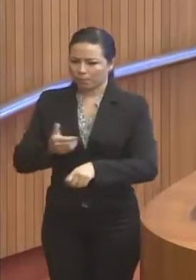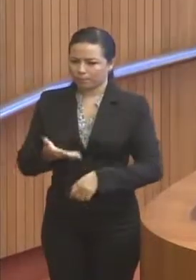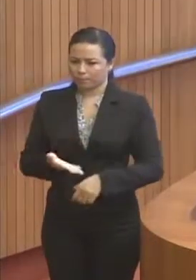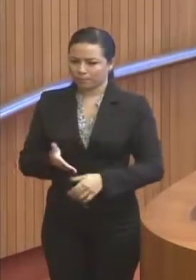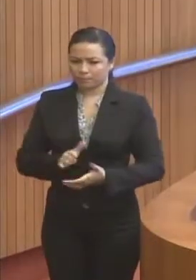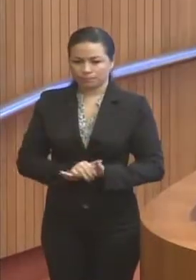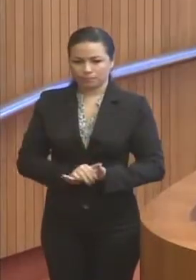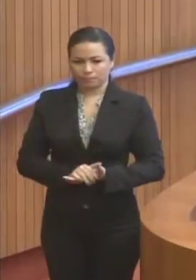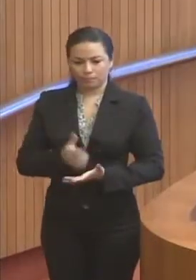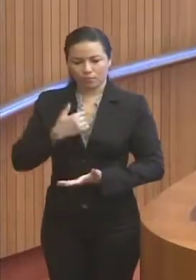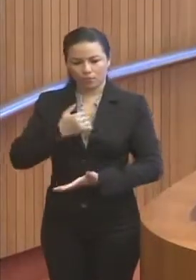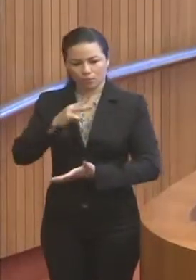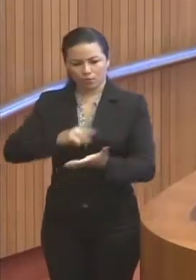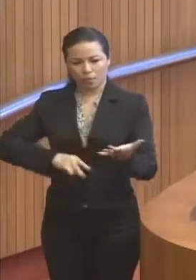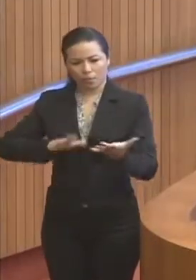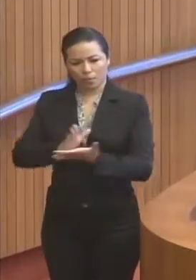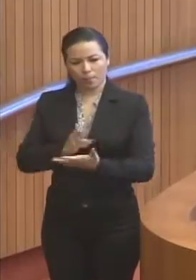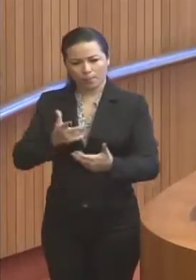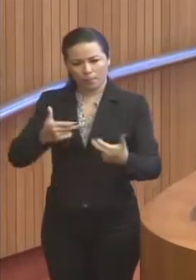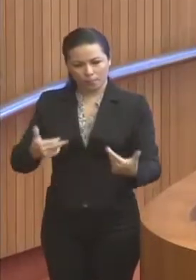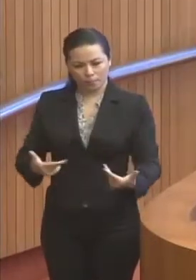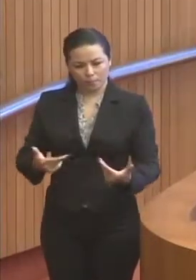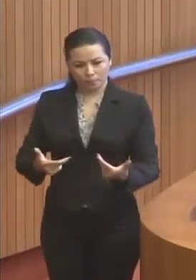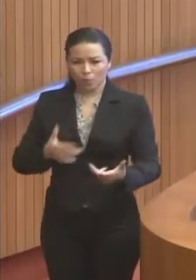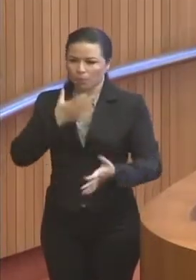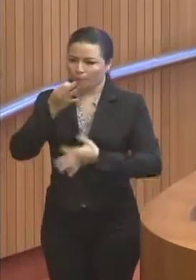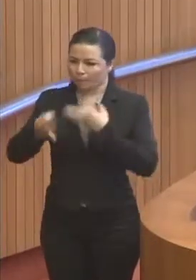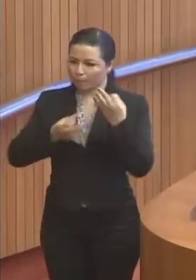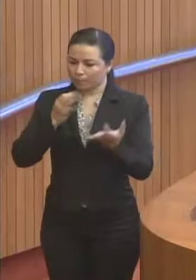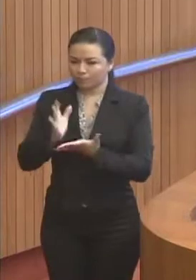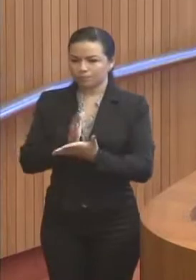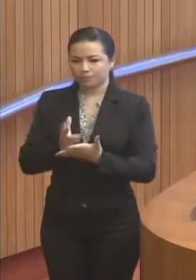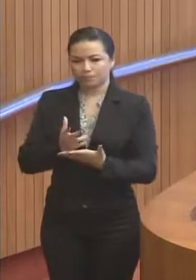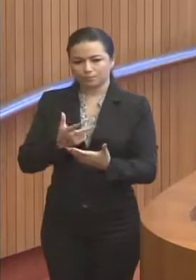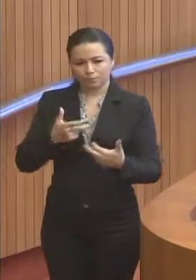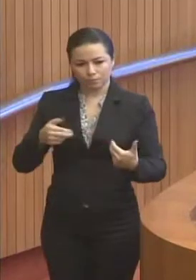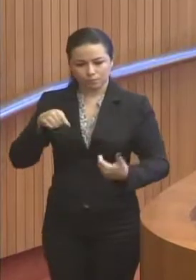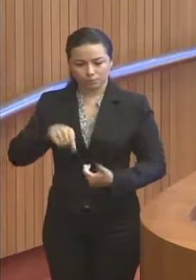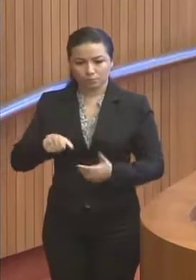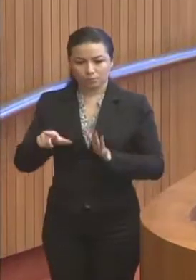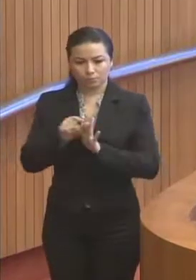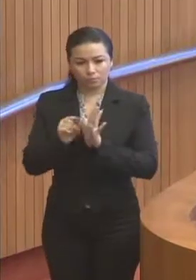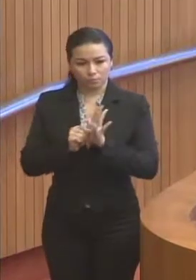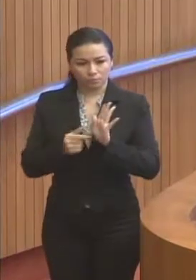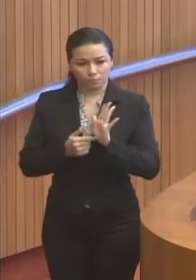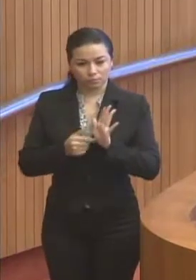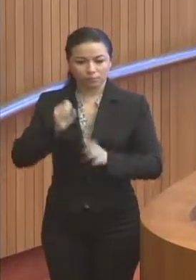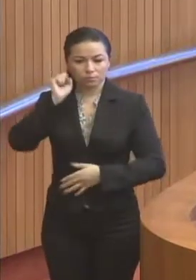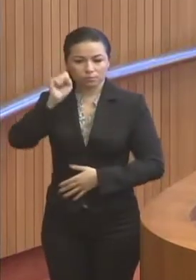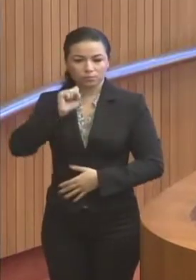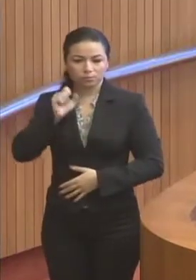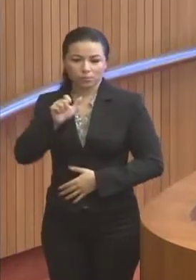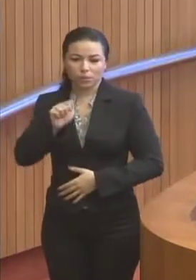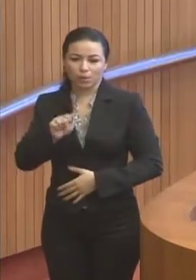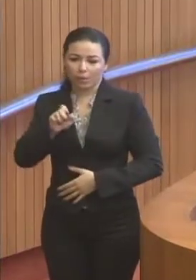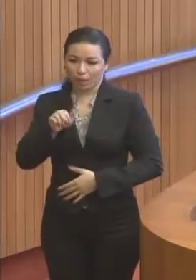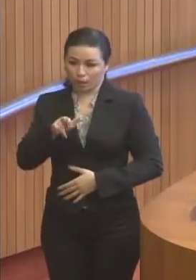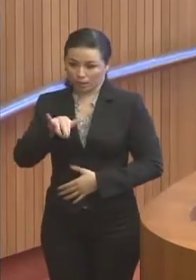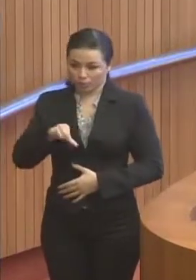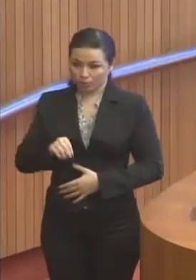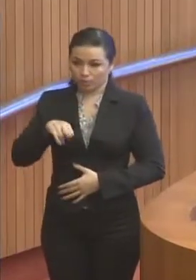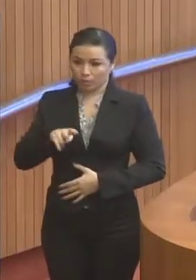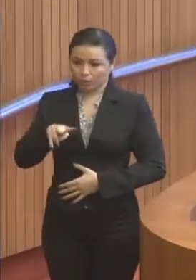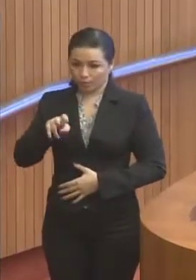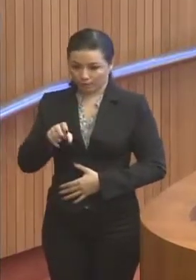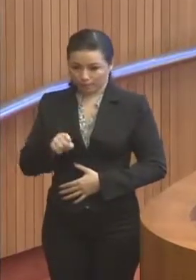Vou ler alguns trechos e comentar alguns trechos deste artigo. O senador Aécio Neves diz que este é um